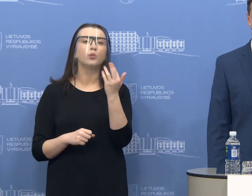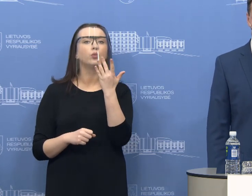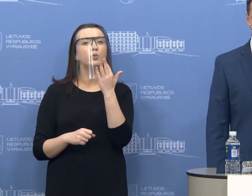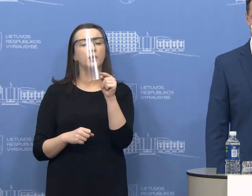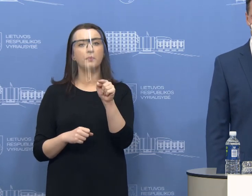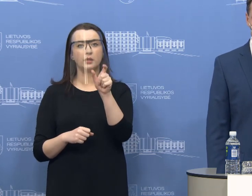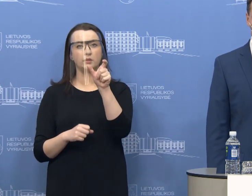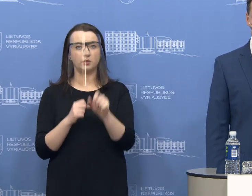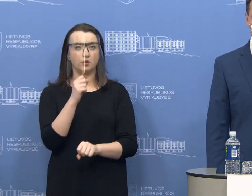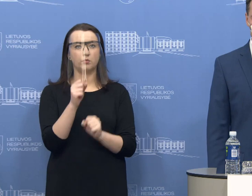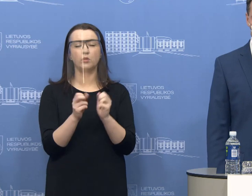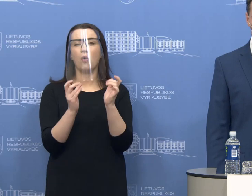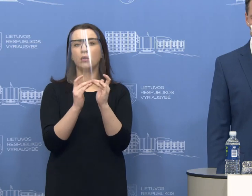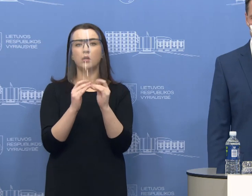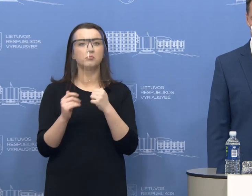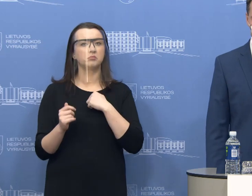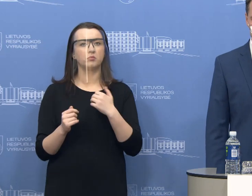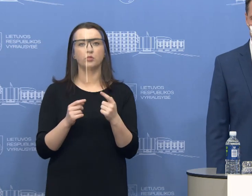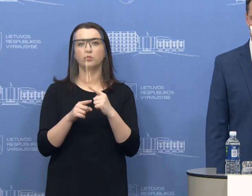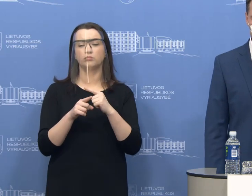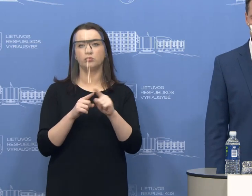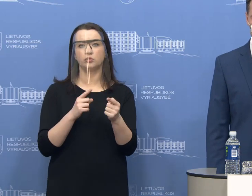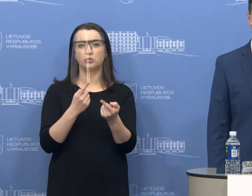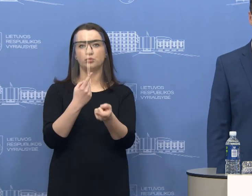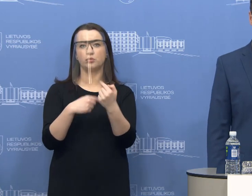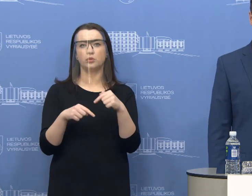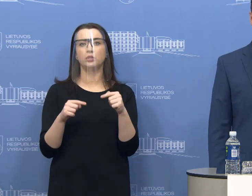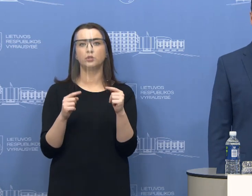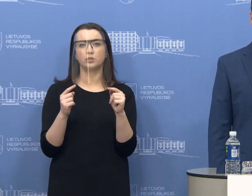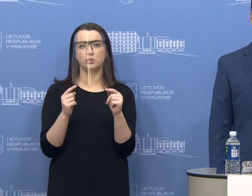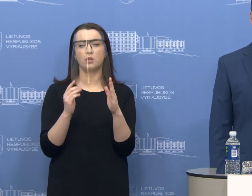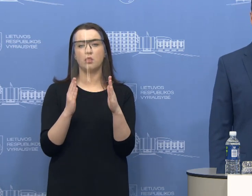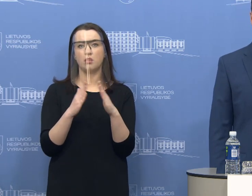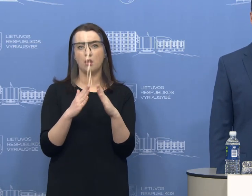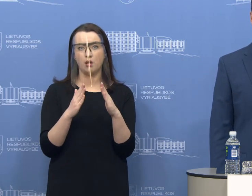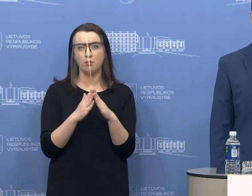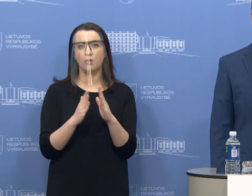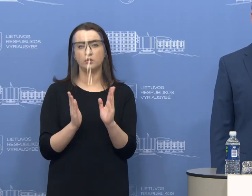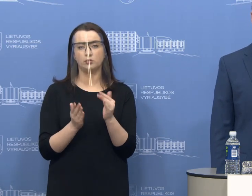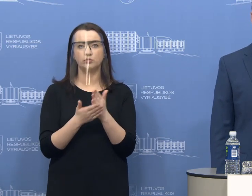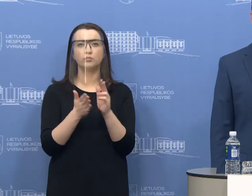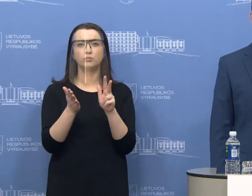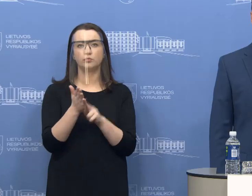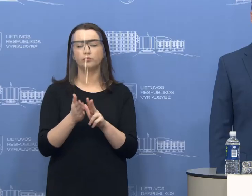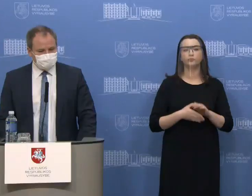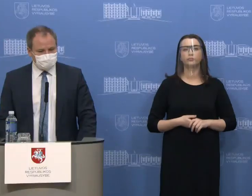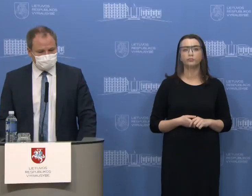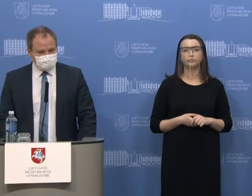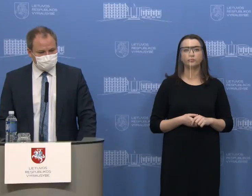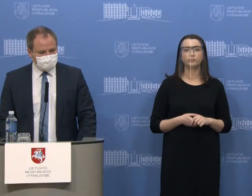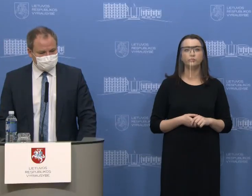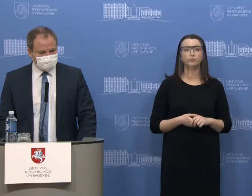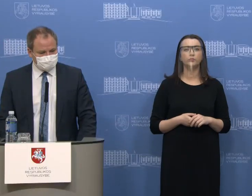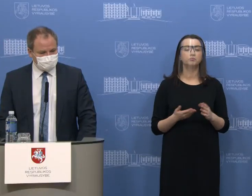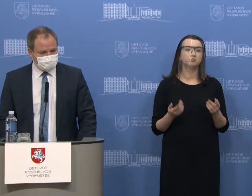jisai nekontaktavo, grįžęs iš karto suvizualiavusi. Jam nustatytas lygos atvejs. Kolegos daugiau